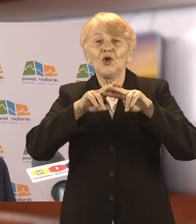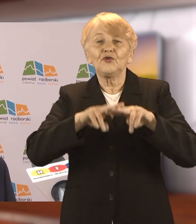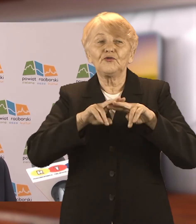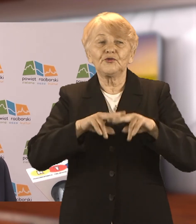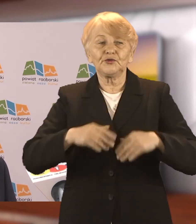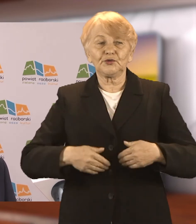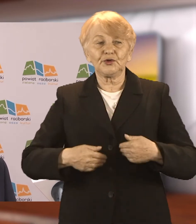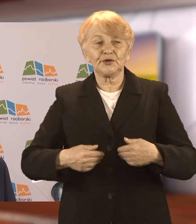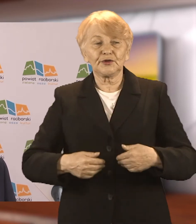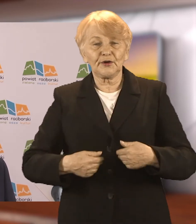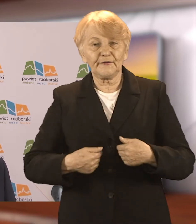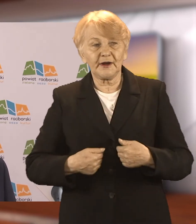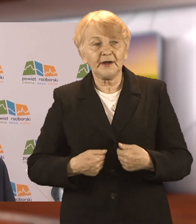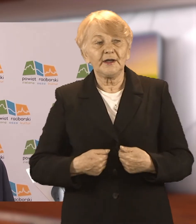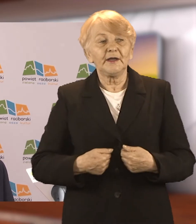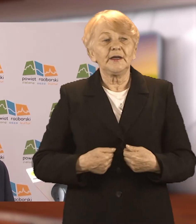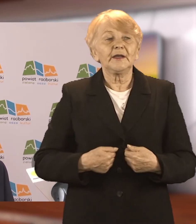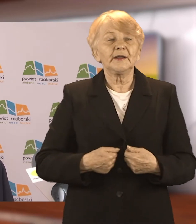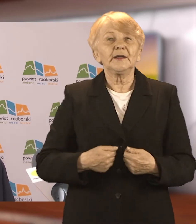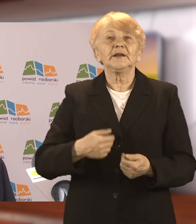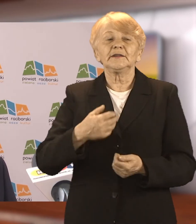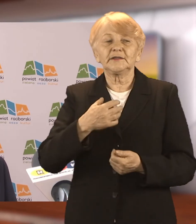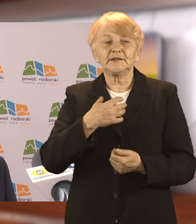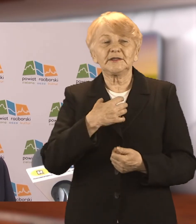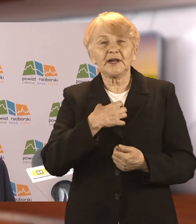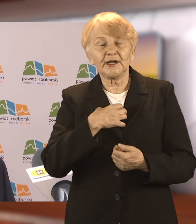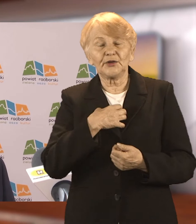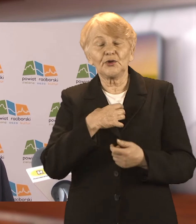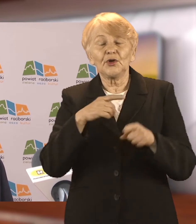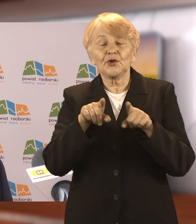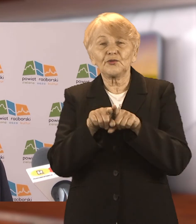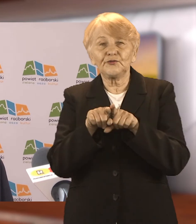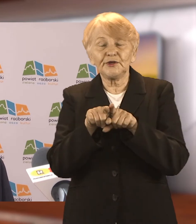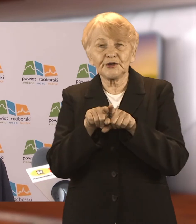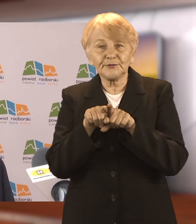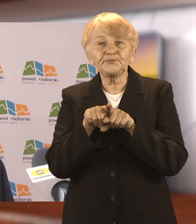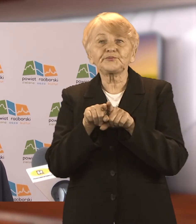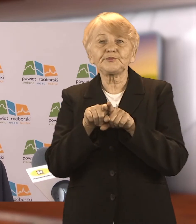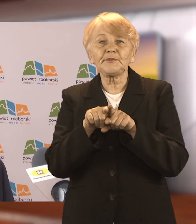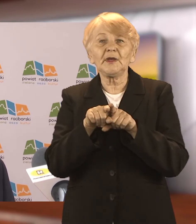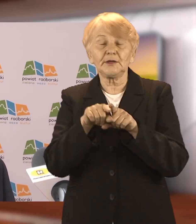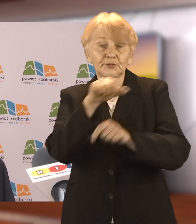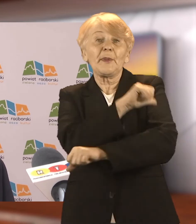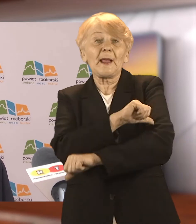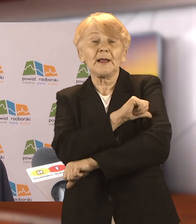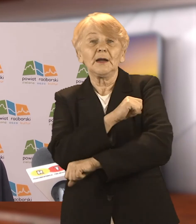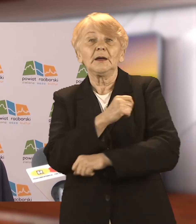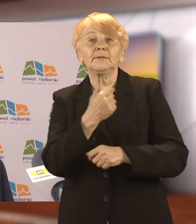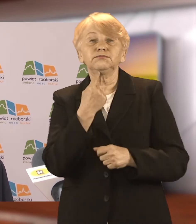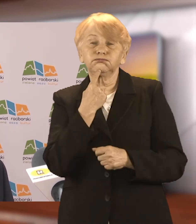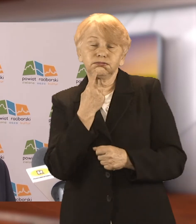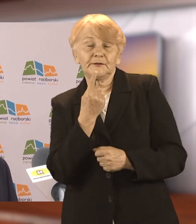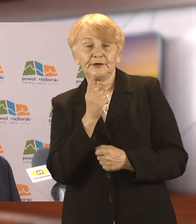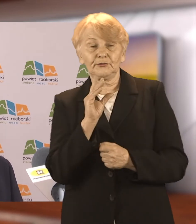otrzymujemy szczepionki. To pan dyrektor powie, w zasadzie przyszły dzisiaj, a wstępnie AstraZeneca.